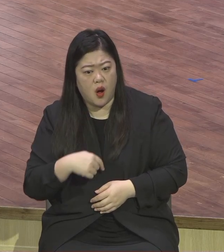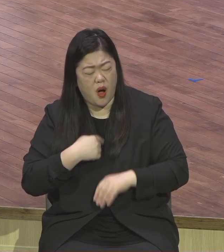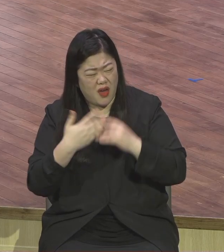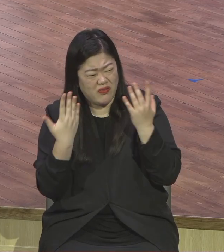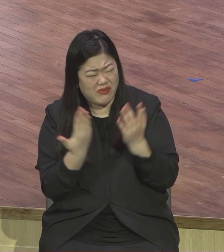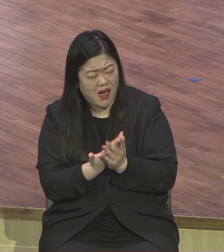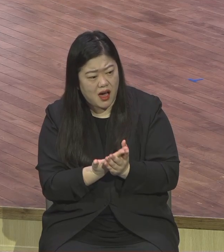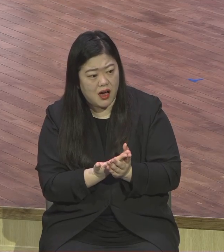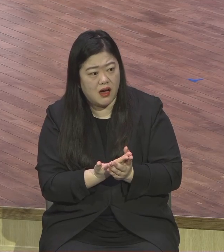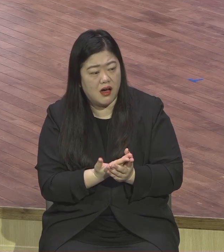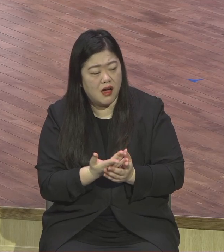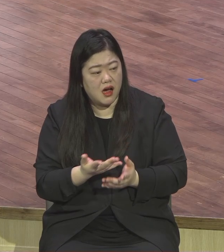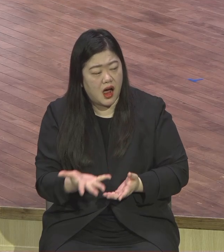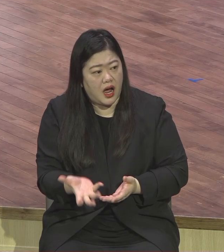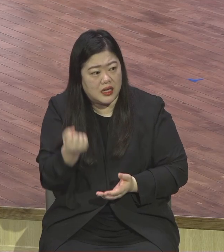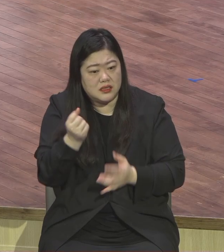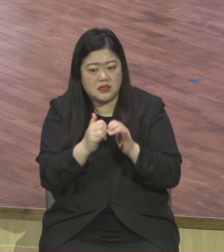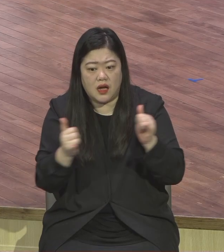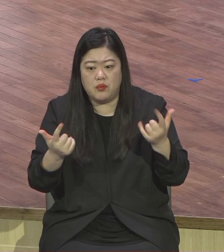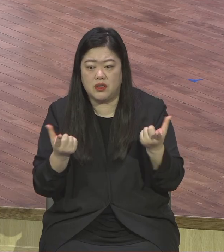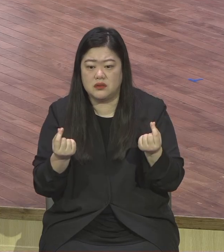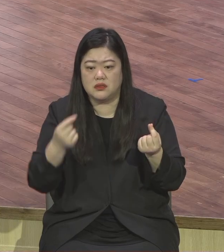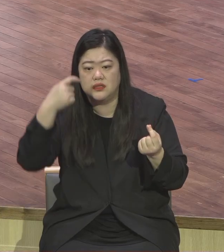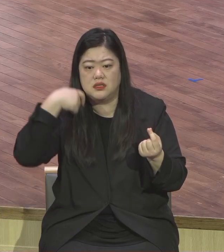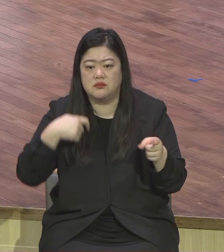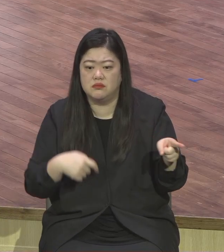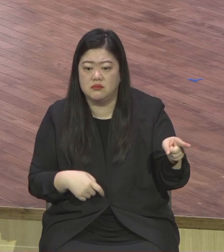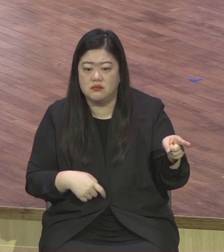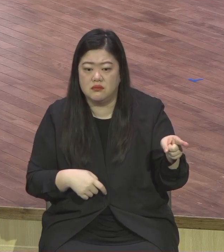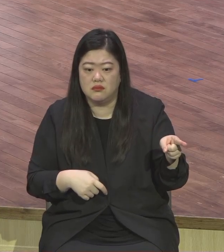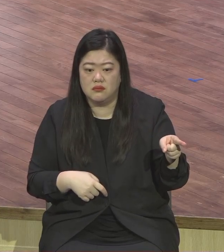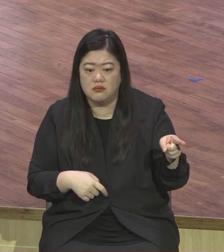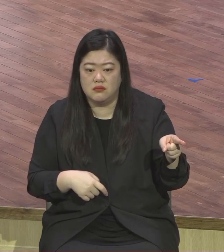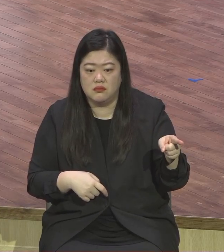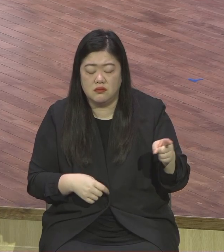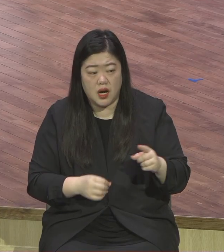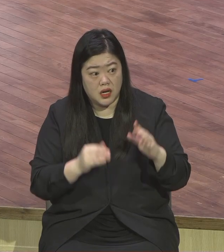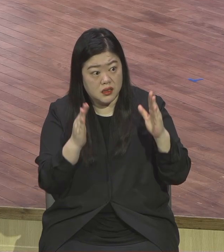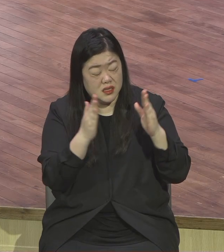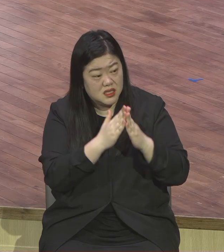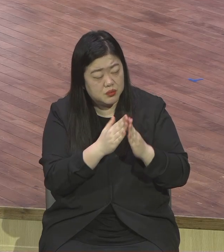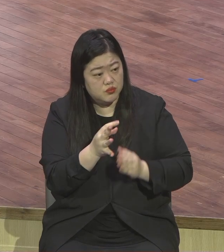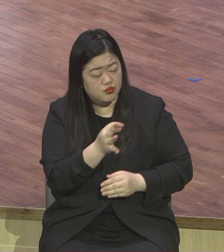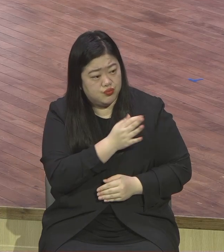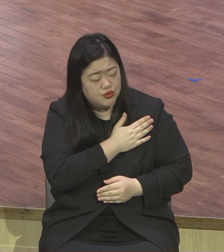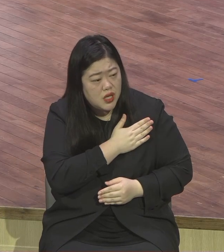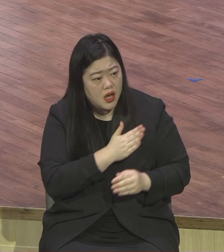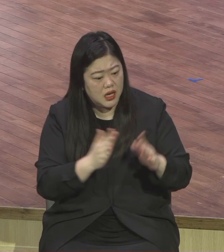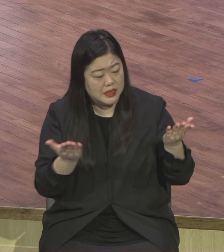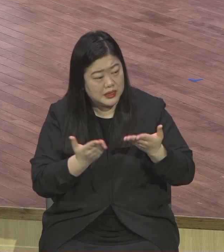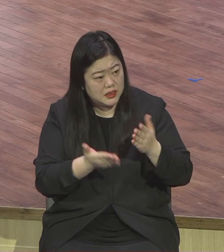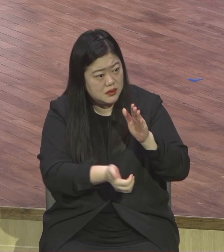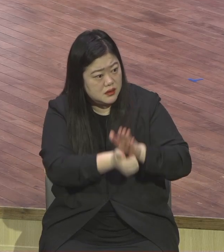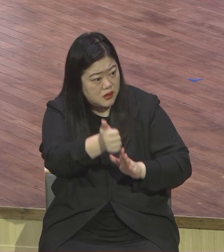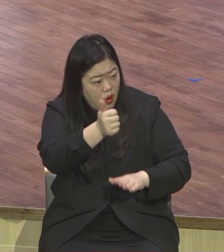더군다나 이 사람이 엄청나게 성공했고 출세했고 물질이 많지만은 이거 가지고